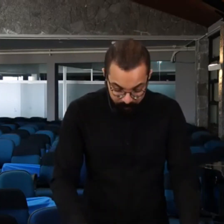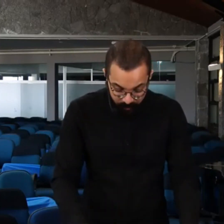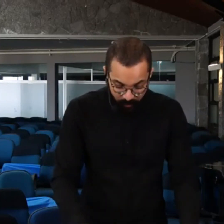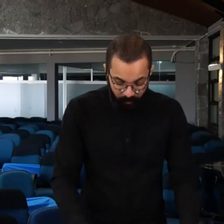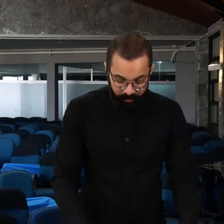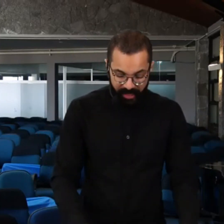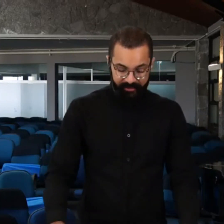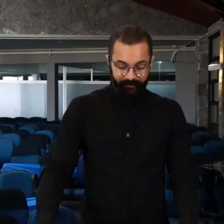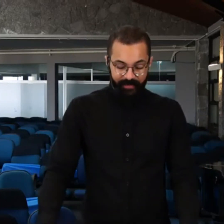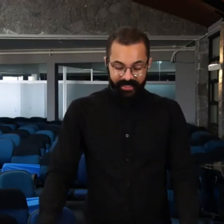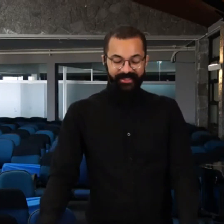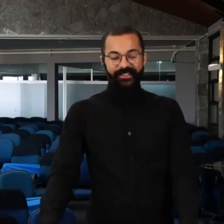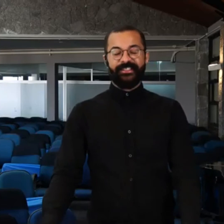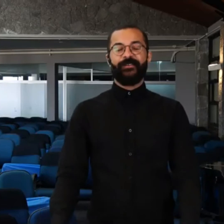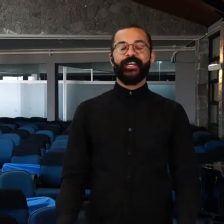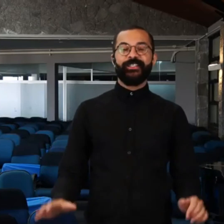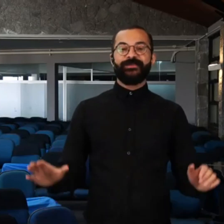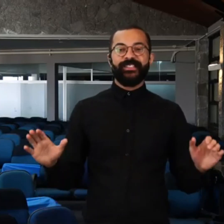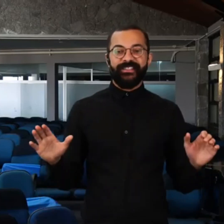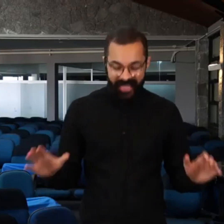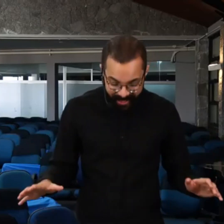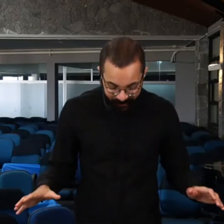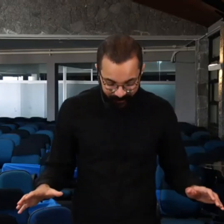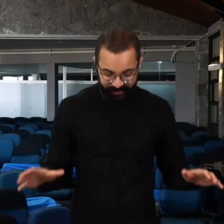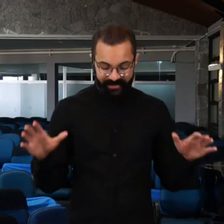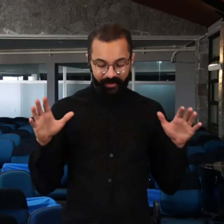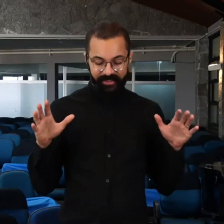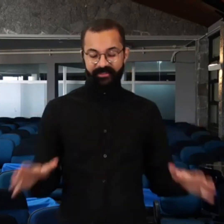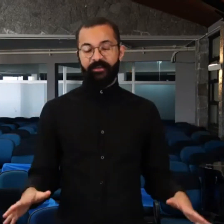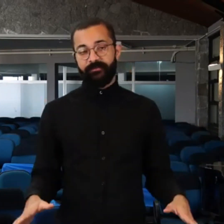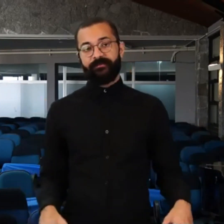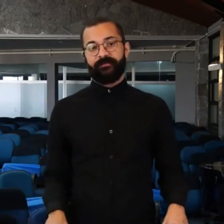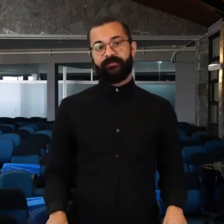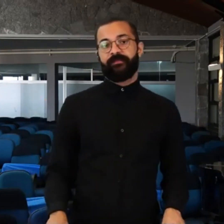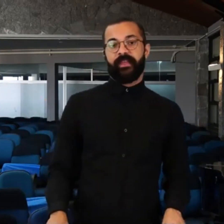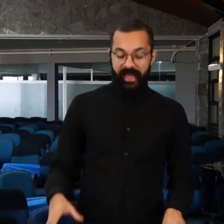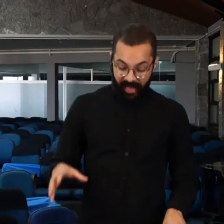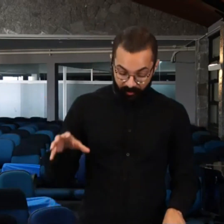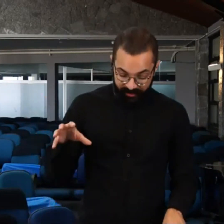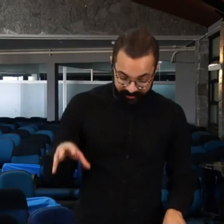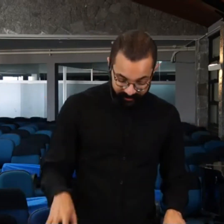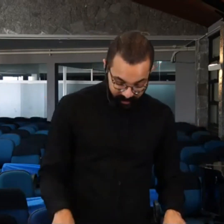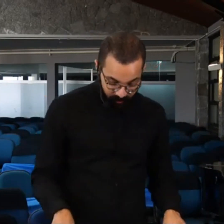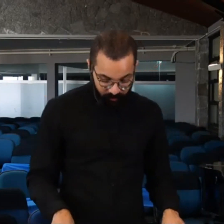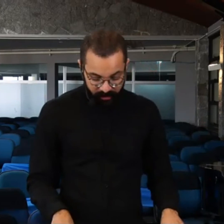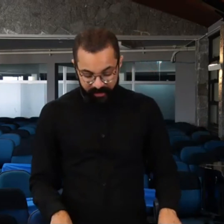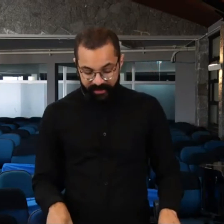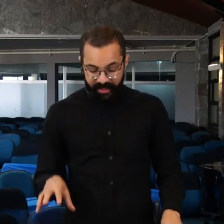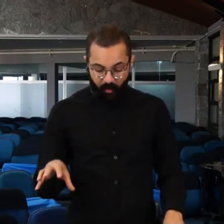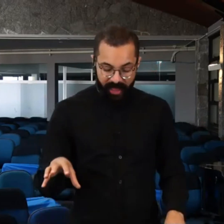orar? E aqui está um grande mistério da oração. A oração não é